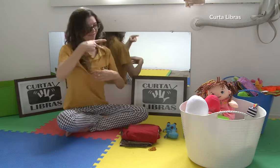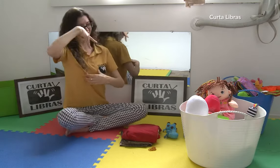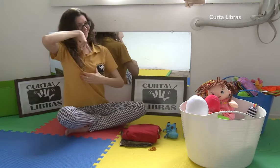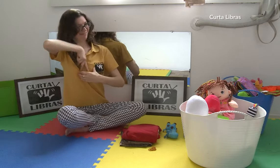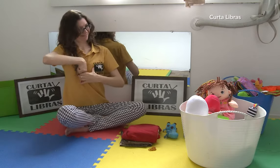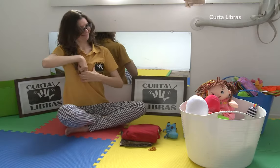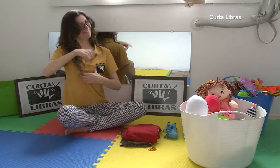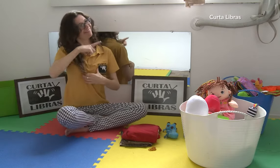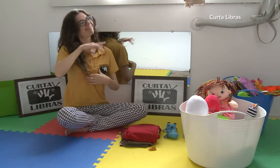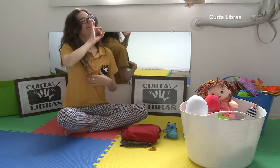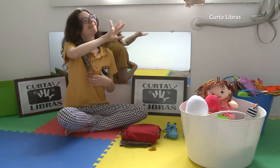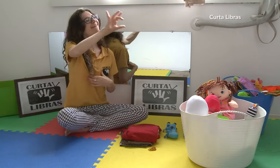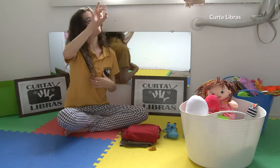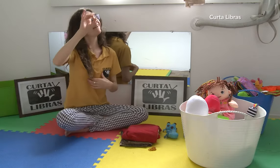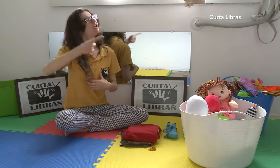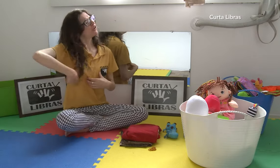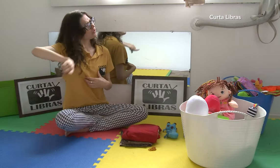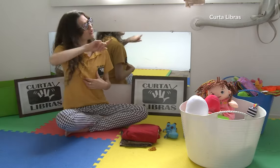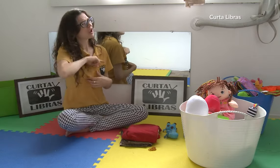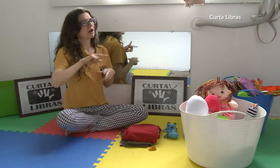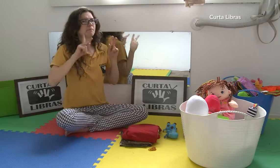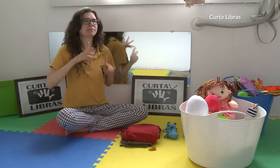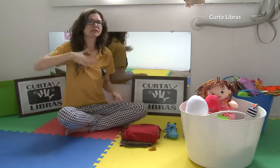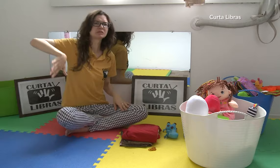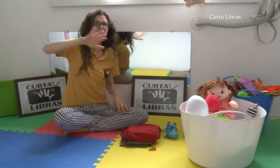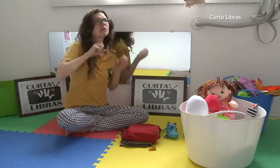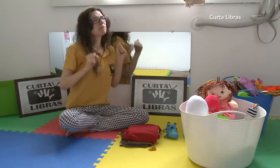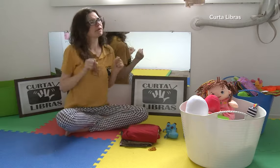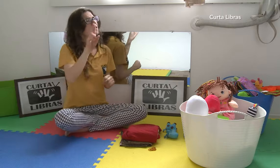cada lugar tem a sua maneira de colocar o bebê no sling.